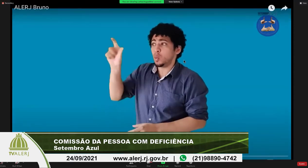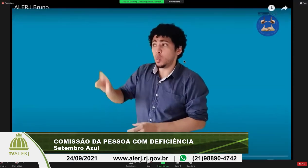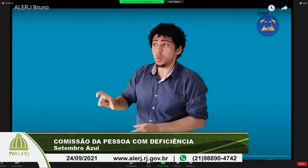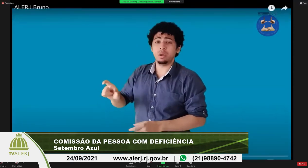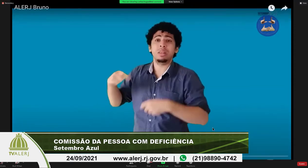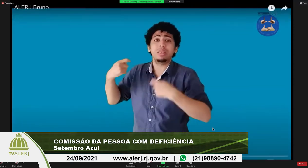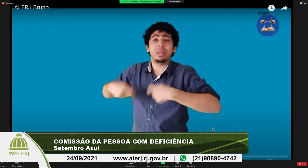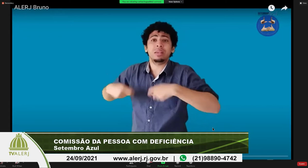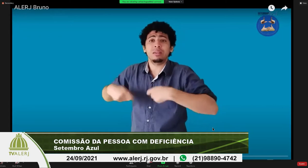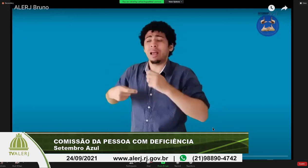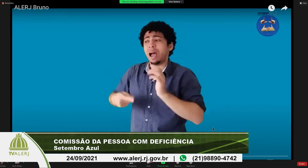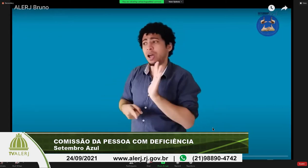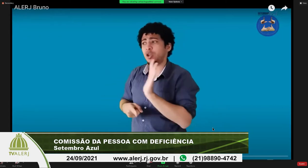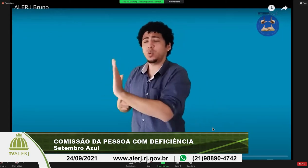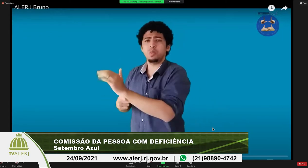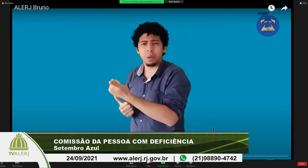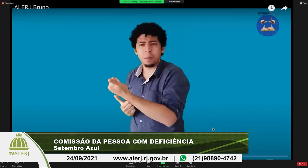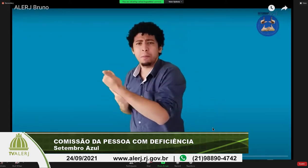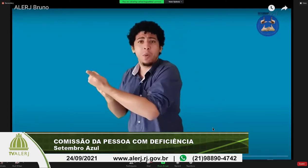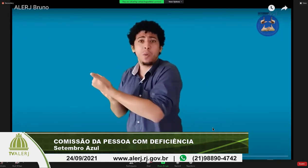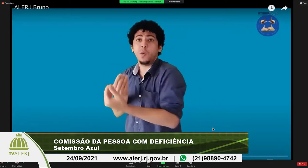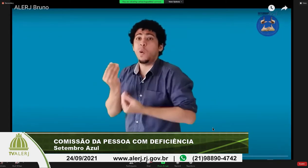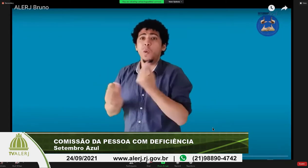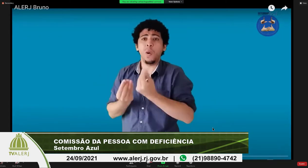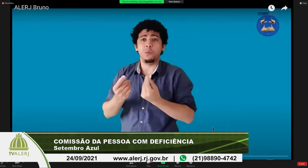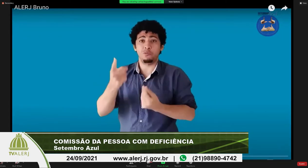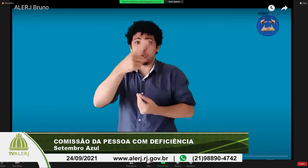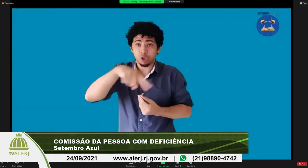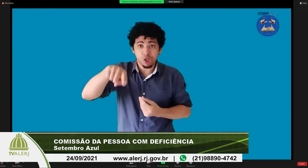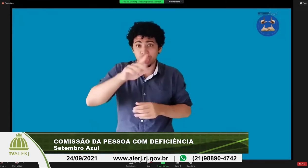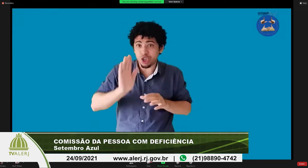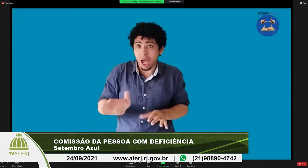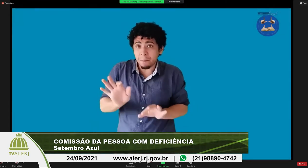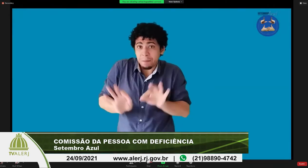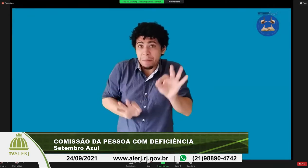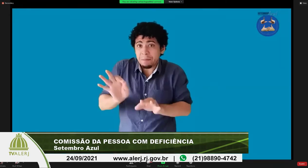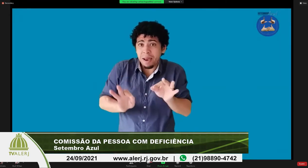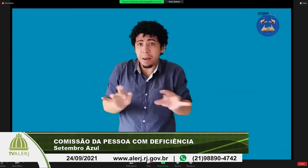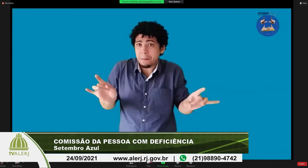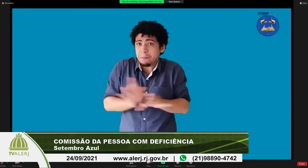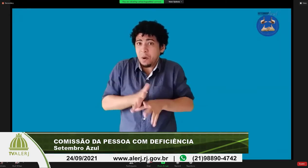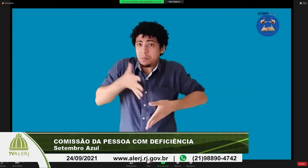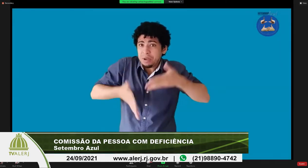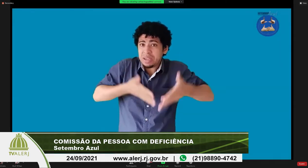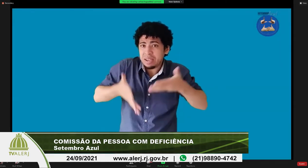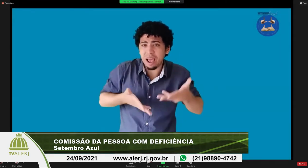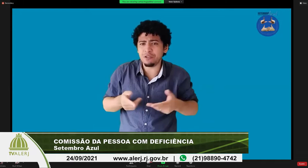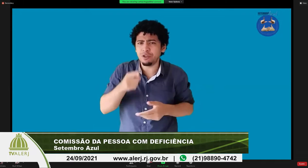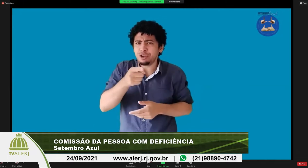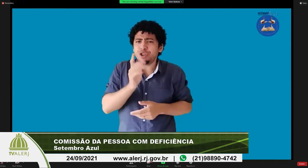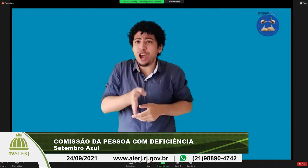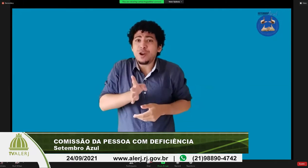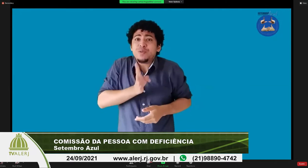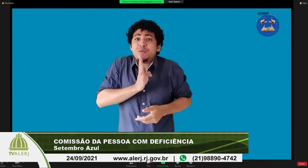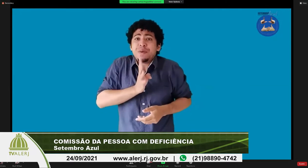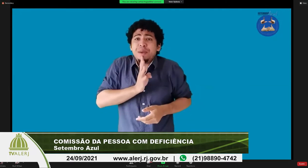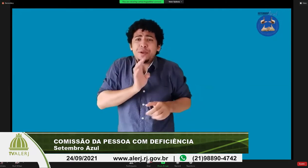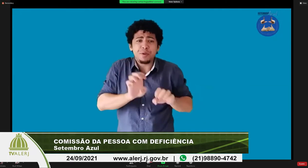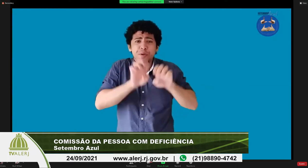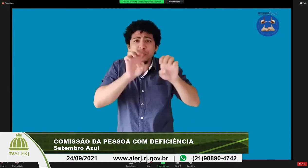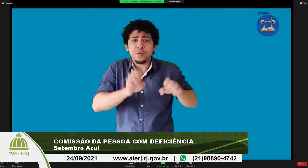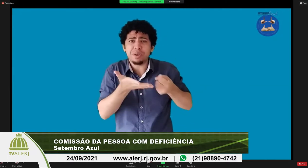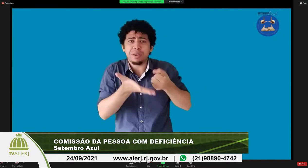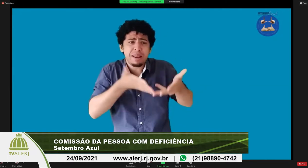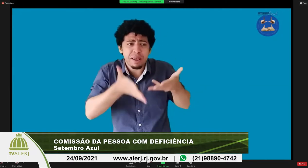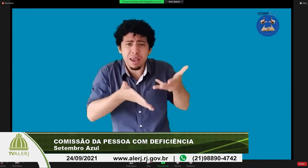como seria se encontrássemos pessoas surdas e com a necessidade que nós poderíamos auxiliá-los vocês já prepararam já criaram projetos